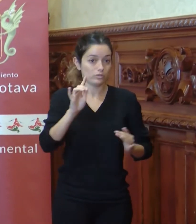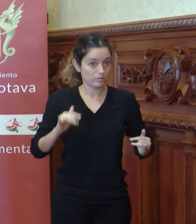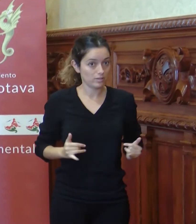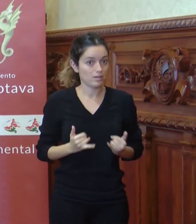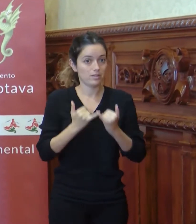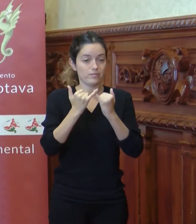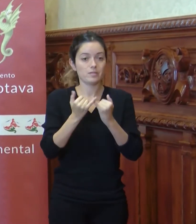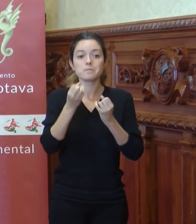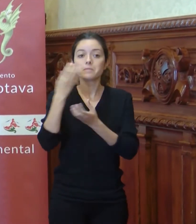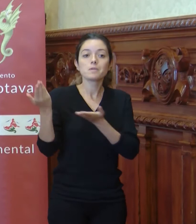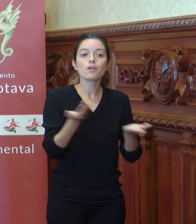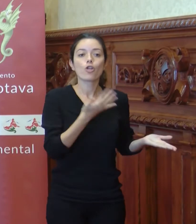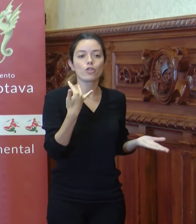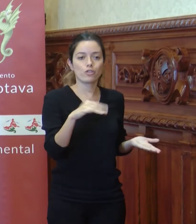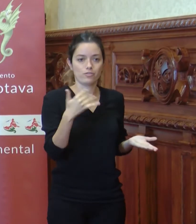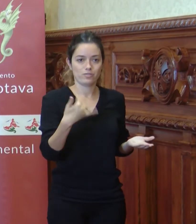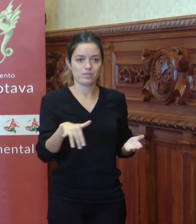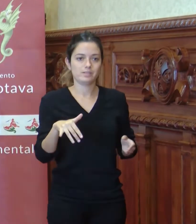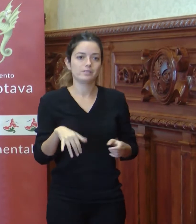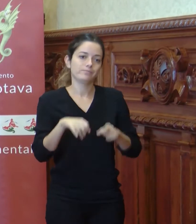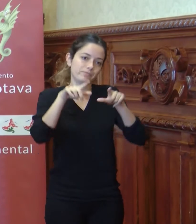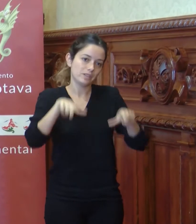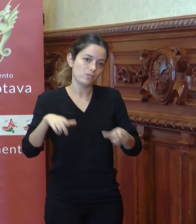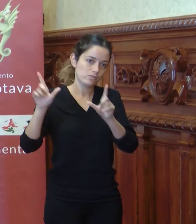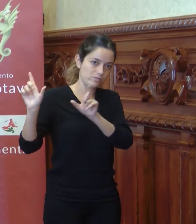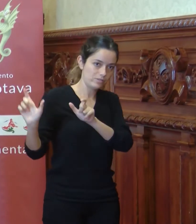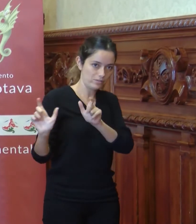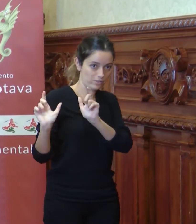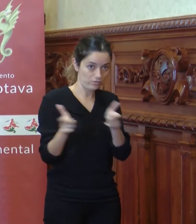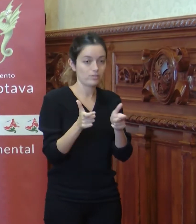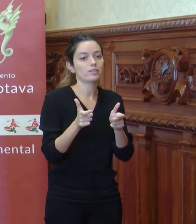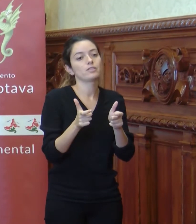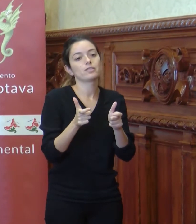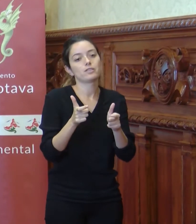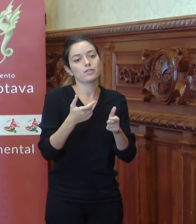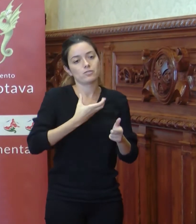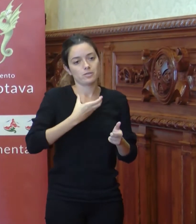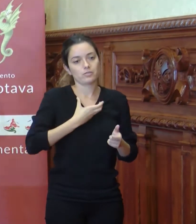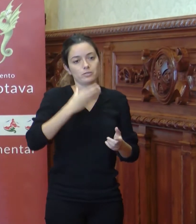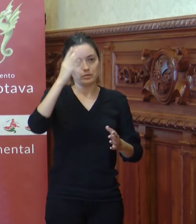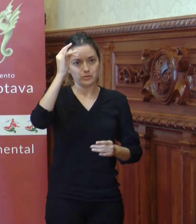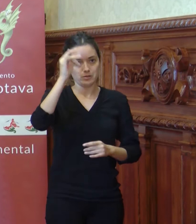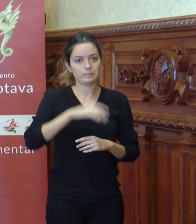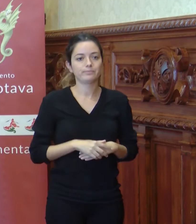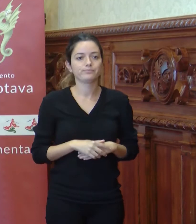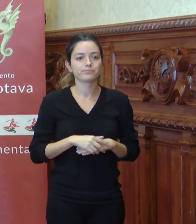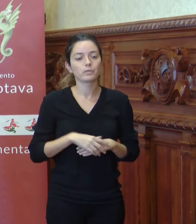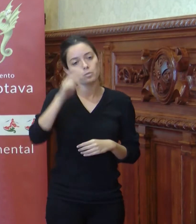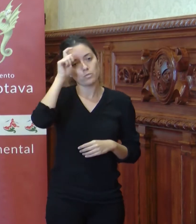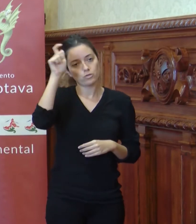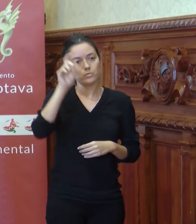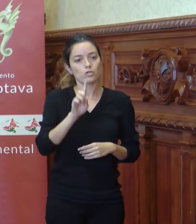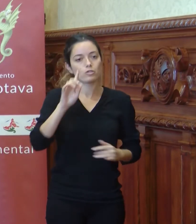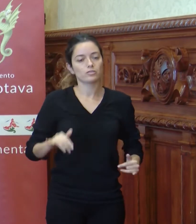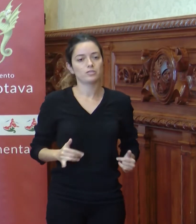este noble salón de sesiones del excelentísimo Ayuntamiento de la Villa de la Orotava. Los municipios del Norte de